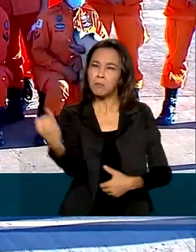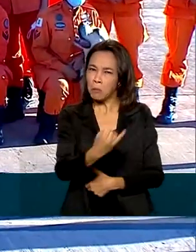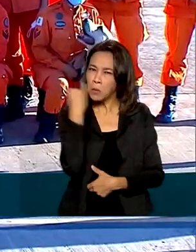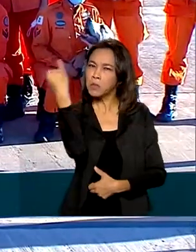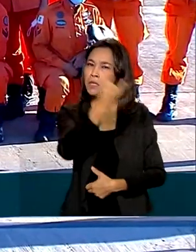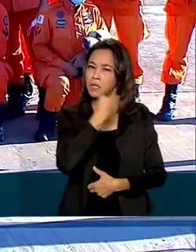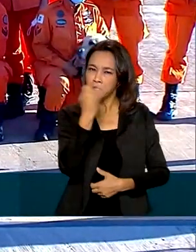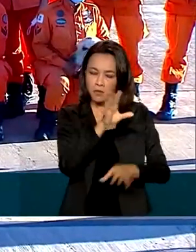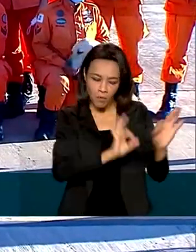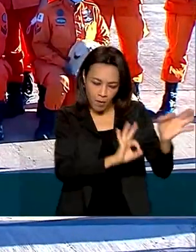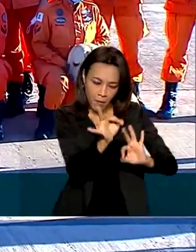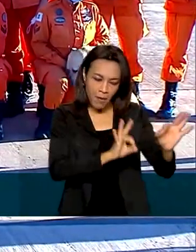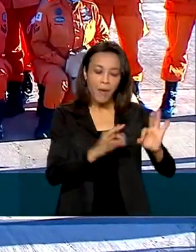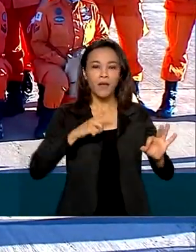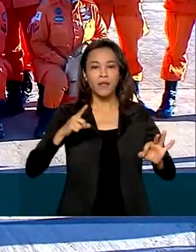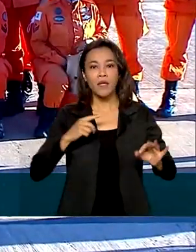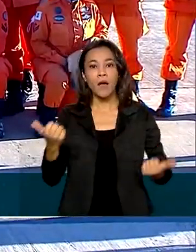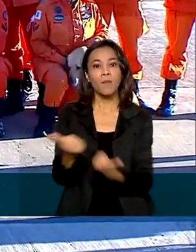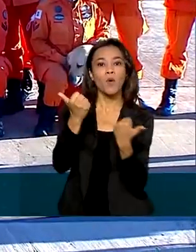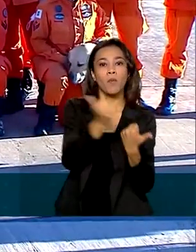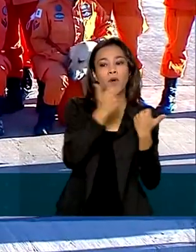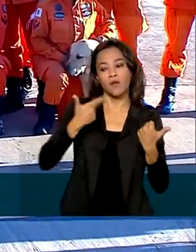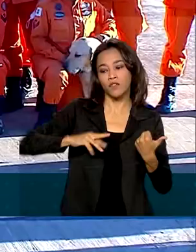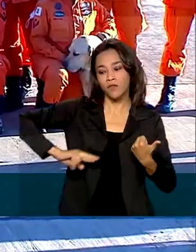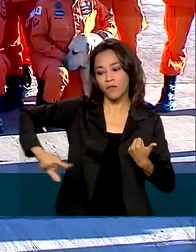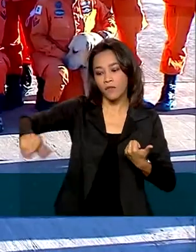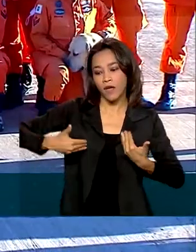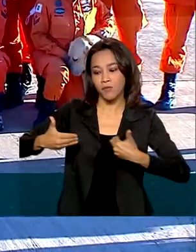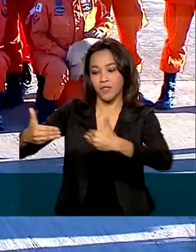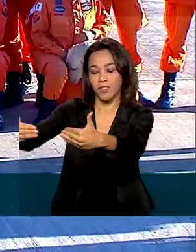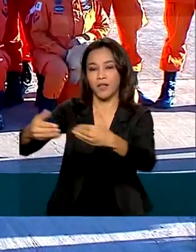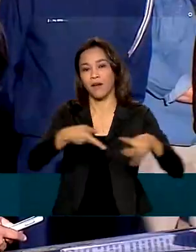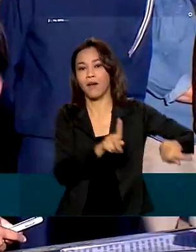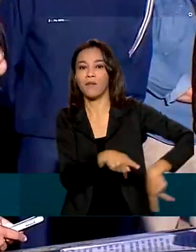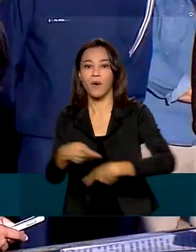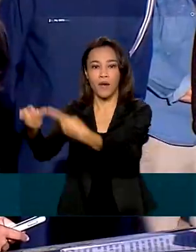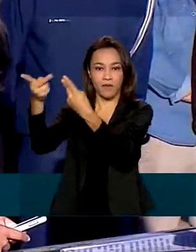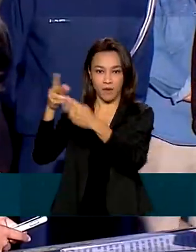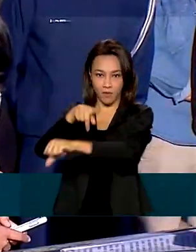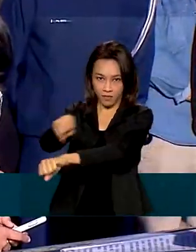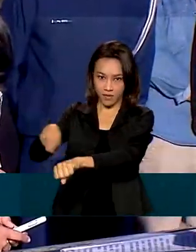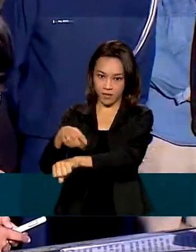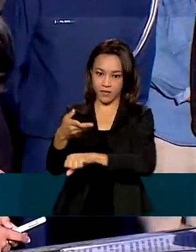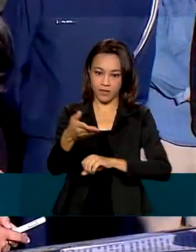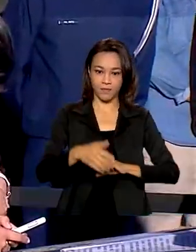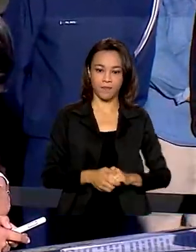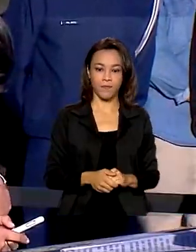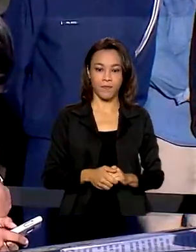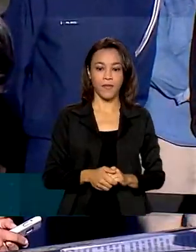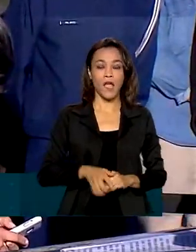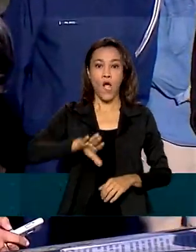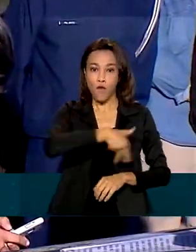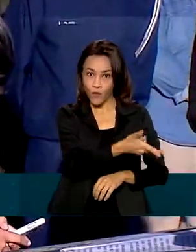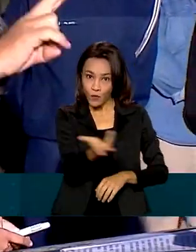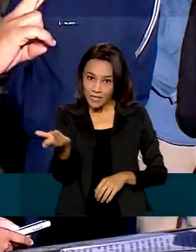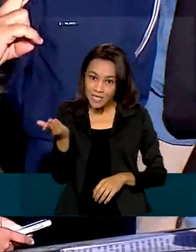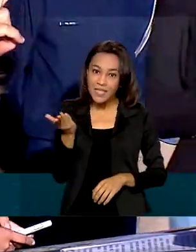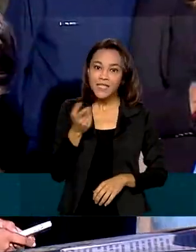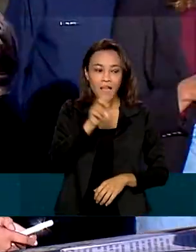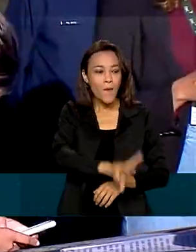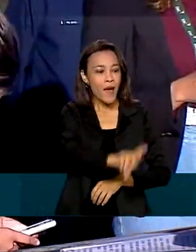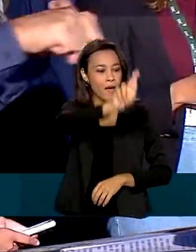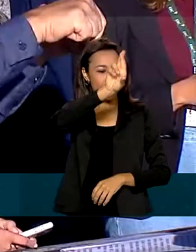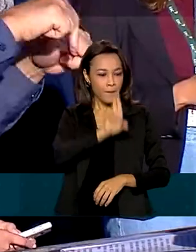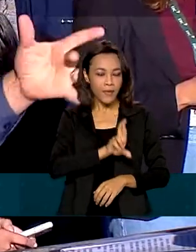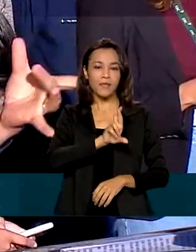envolve outros ministérios para levar apoio humanitário ao Haiti. Vocês serão nossos representantes na materialização desse